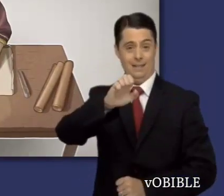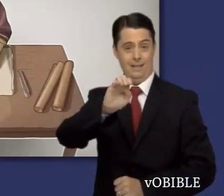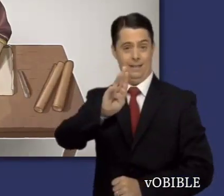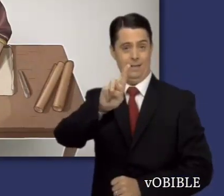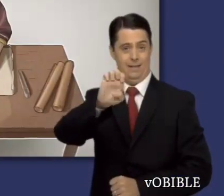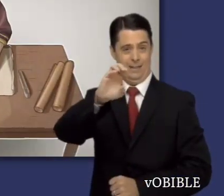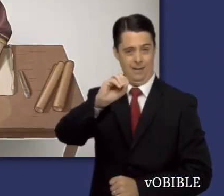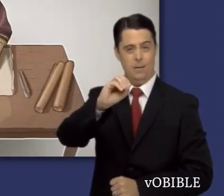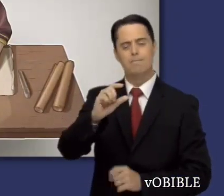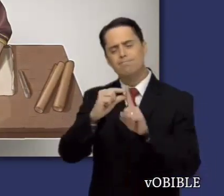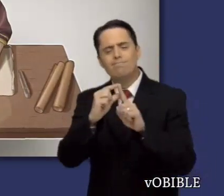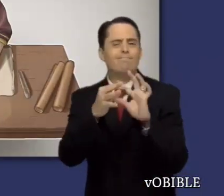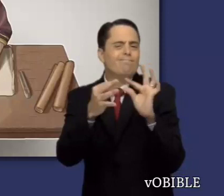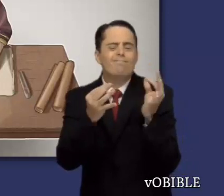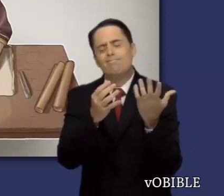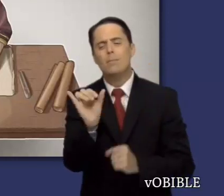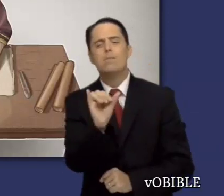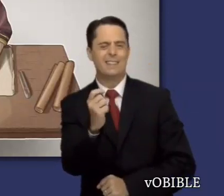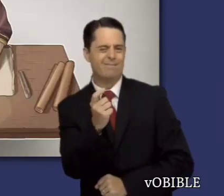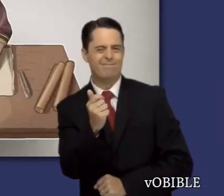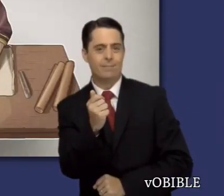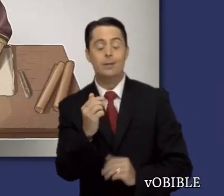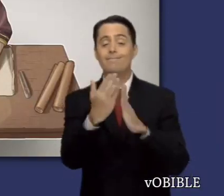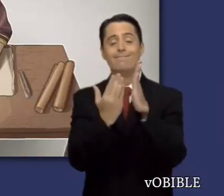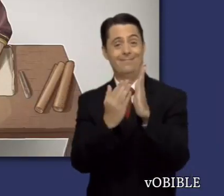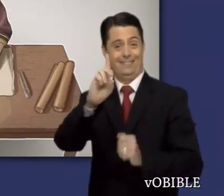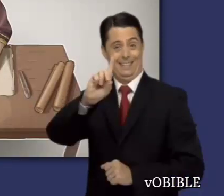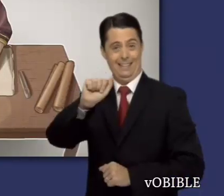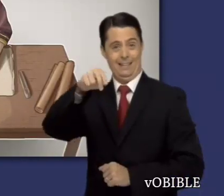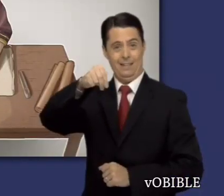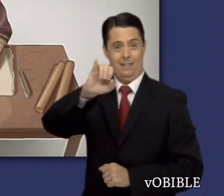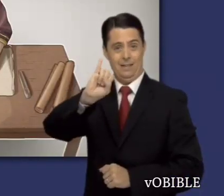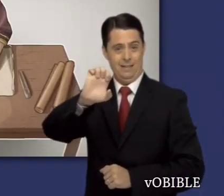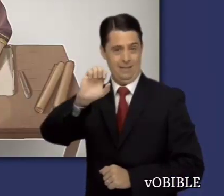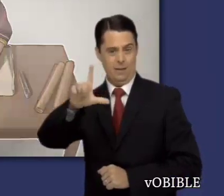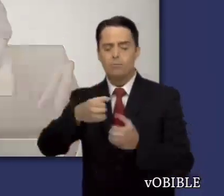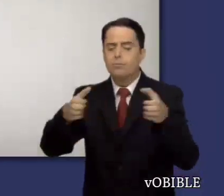una lengua muy común en la antigüedad y tenía las mismas letras que el alfabeto hebreo.